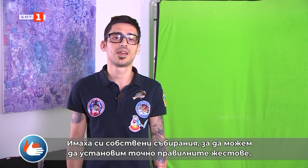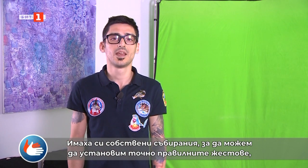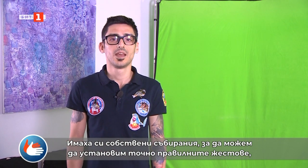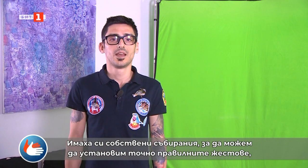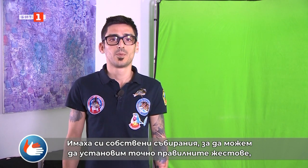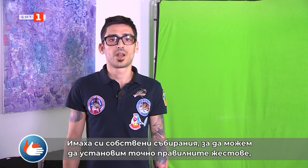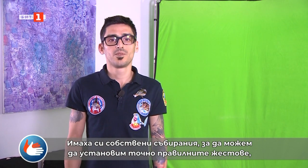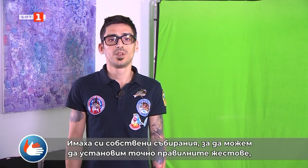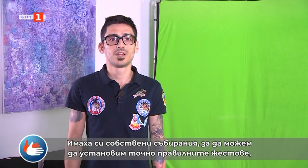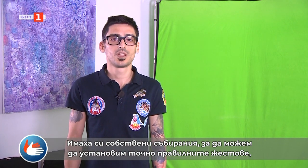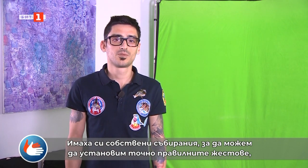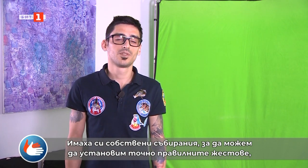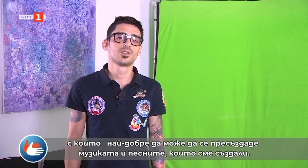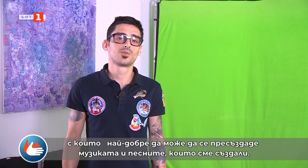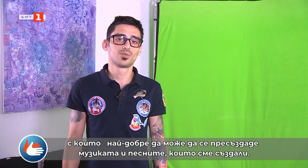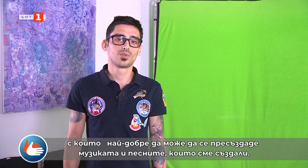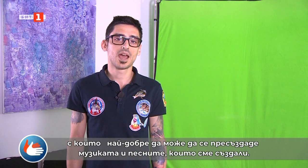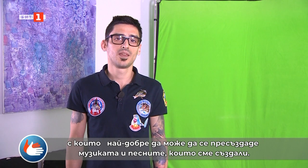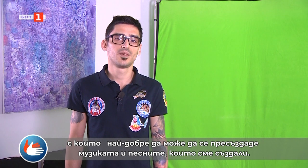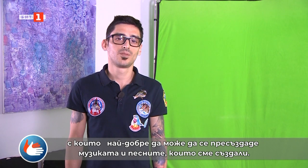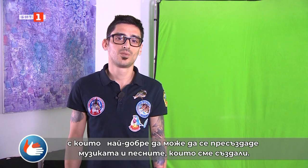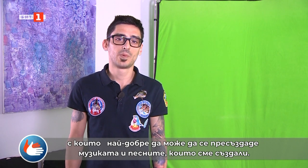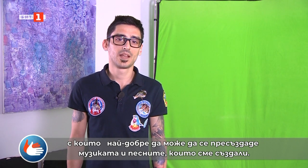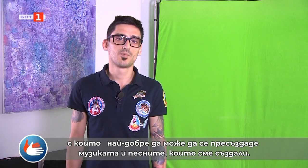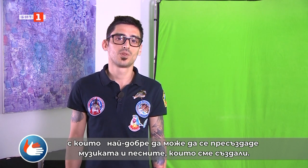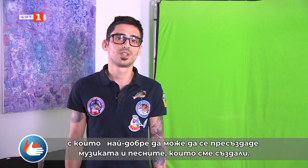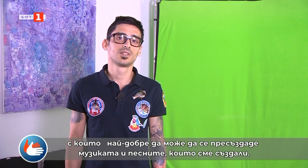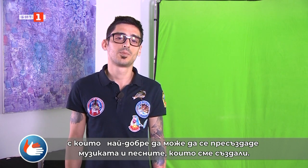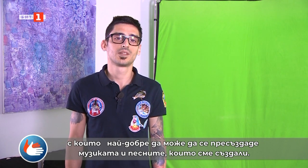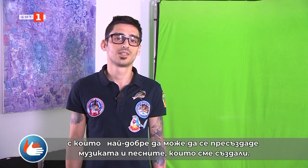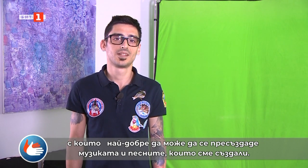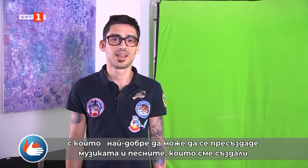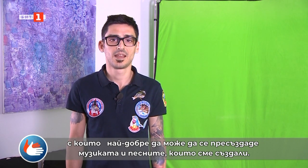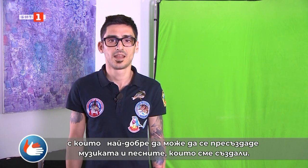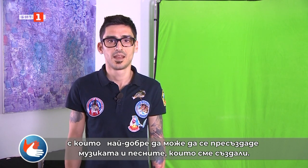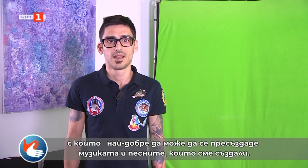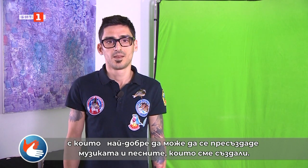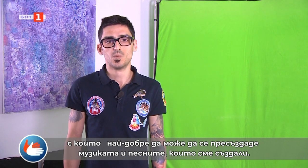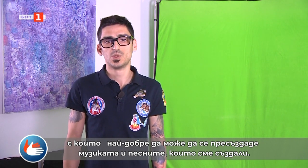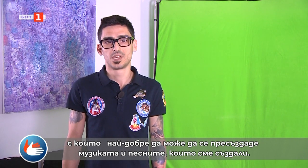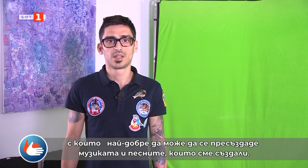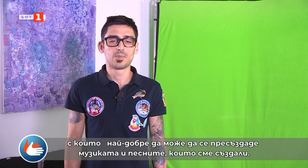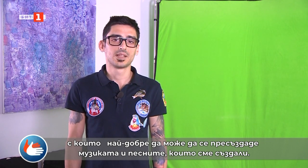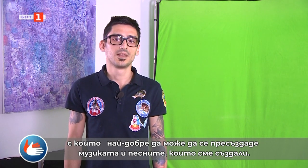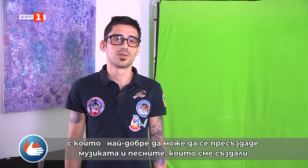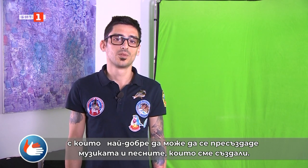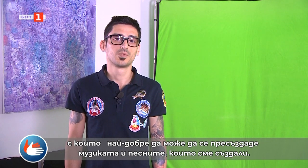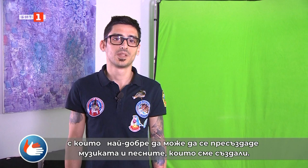жестове, с които най-добре да може да се пресъздаде музиката и песните, които сме